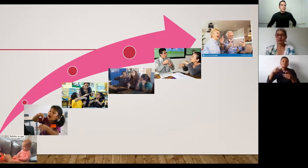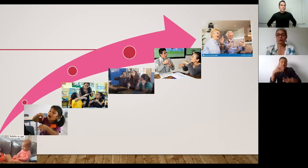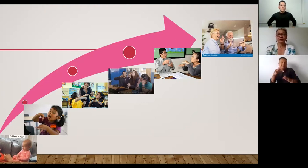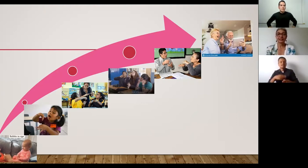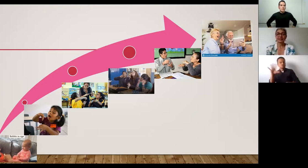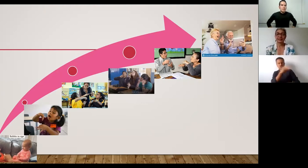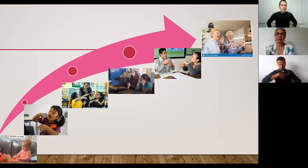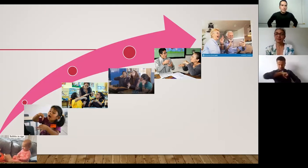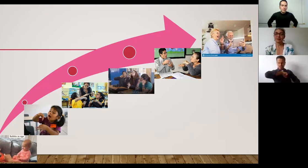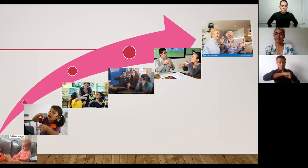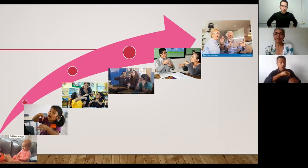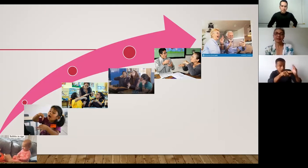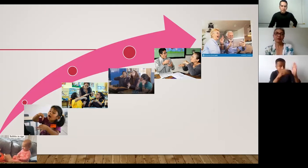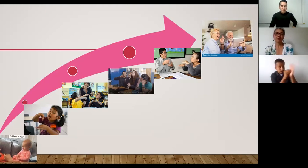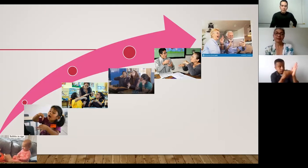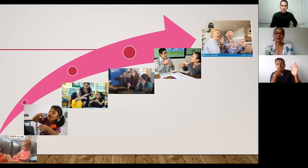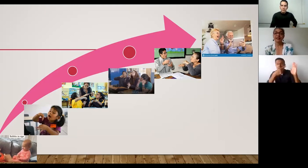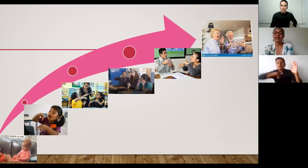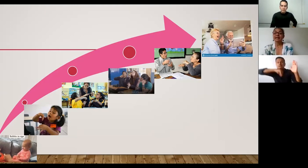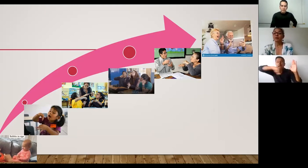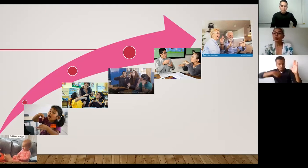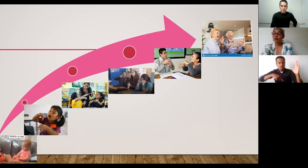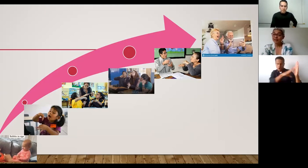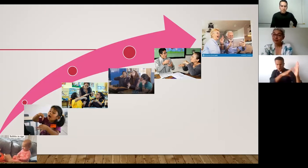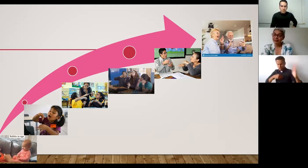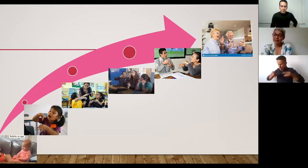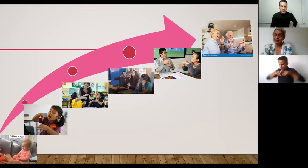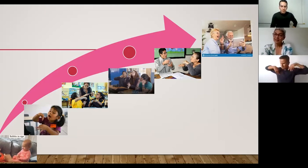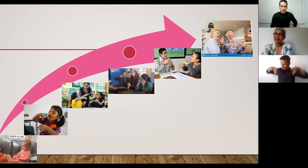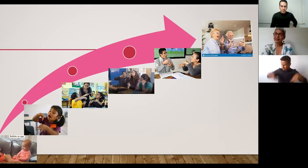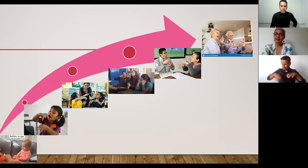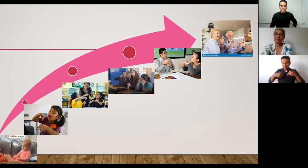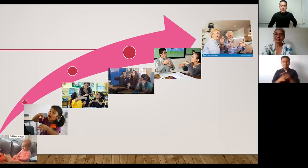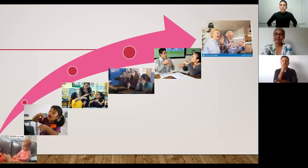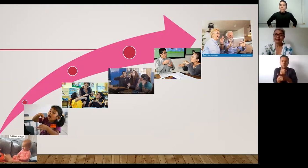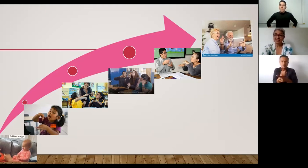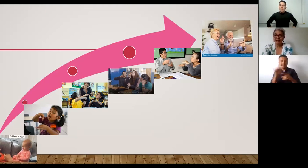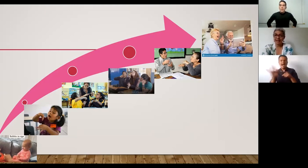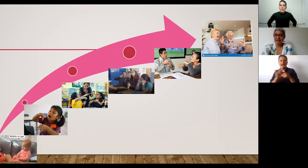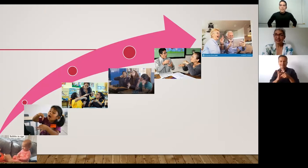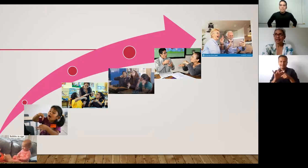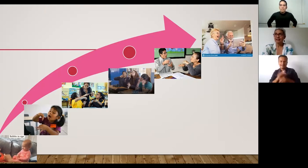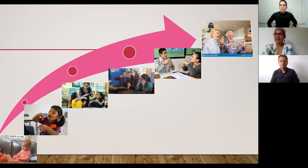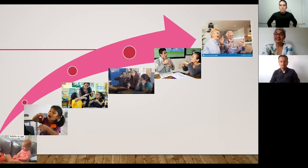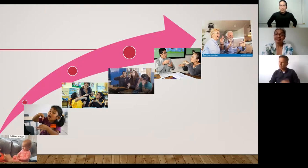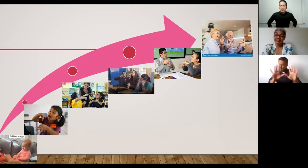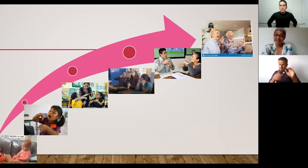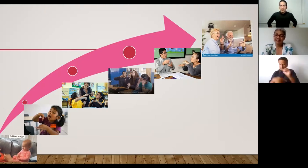una realidad para tantas personas tampoco significa que la lengua de señas sea y deba ser